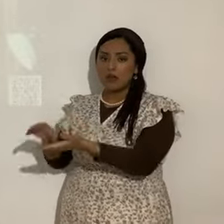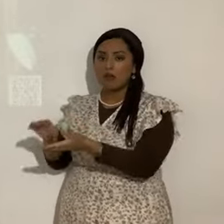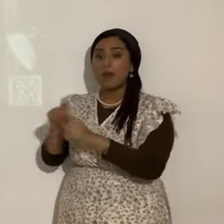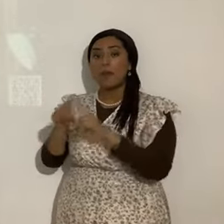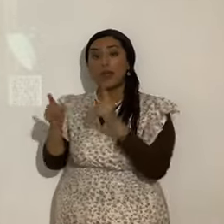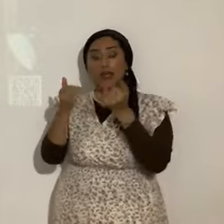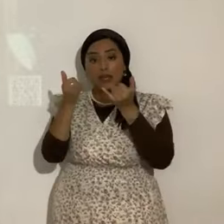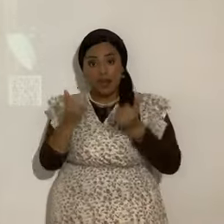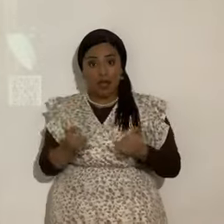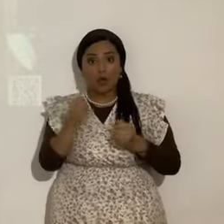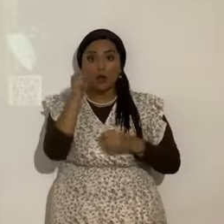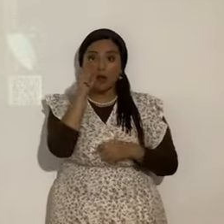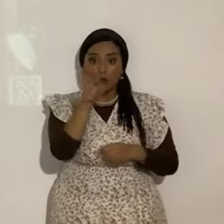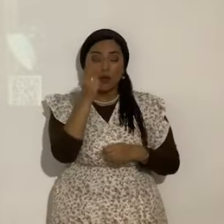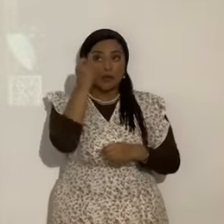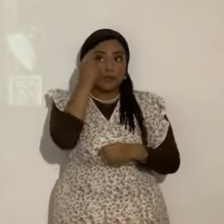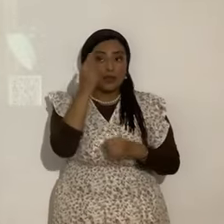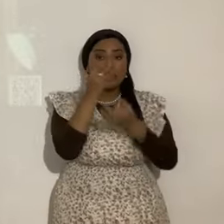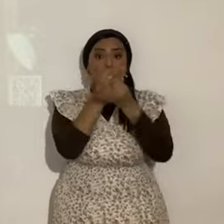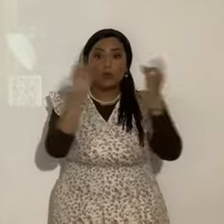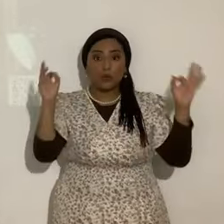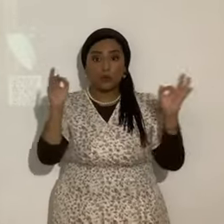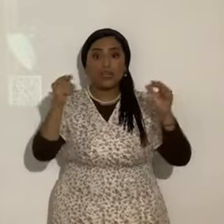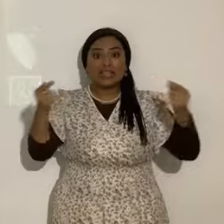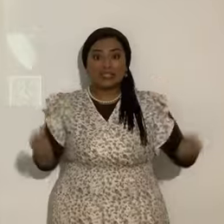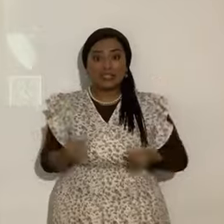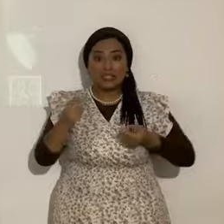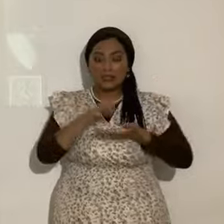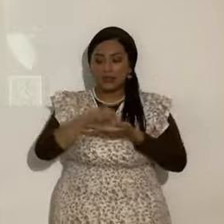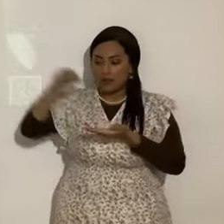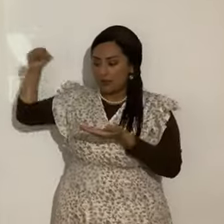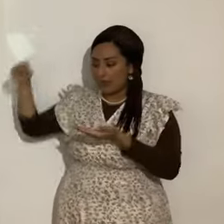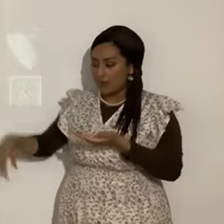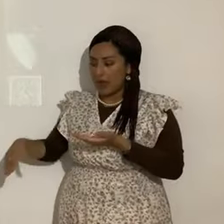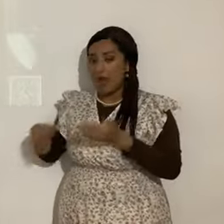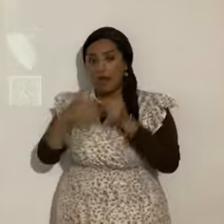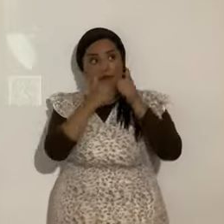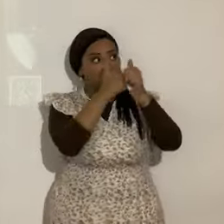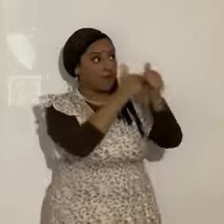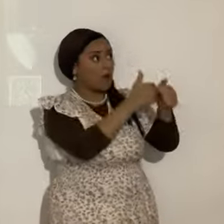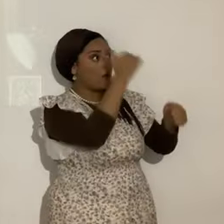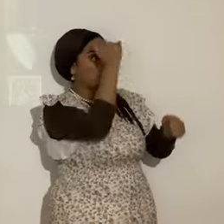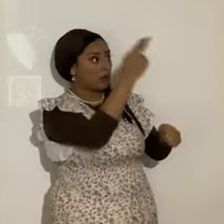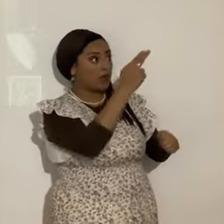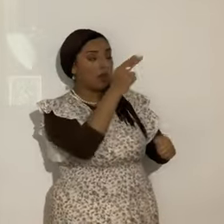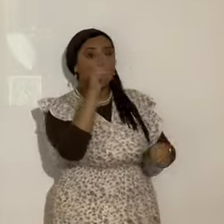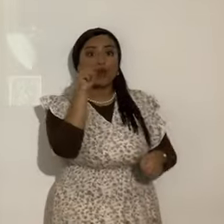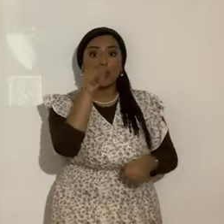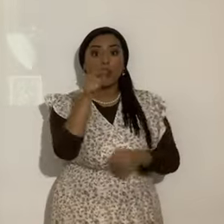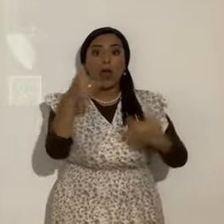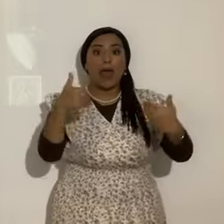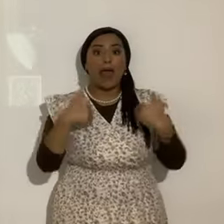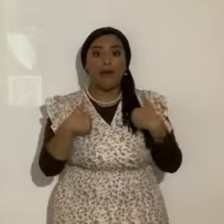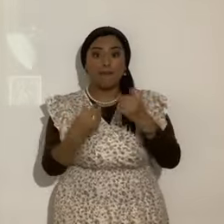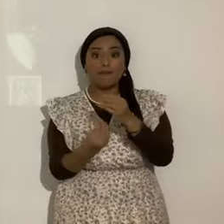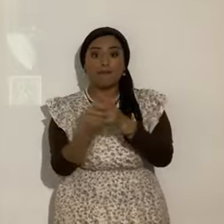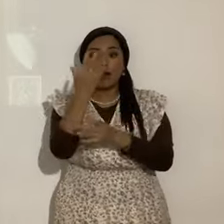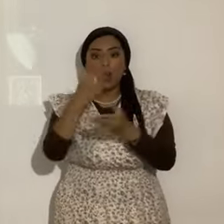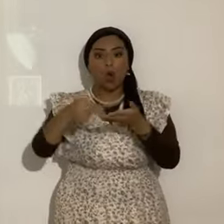que habéis sido libertados del pecado y hechos siervos de Elohim. Tened por vuestro fruto la santificación y como